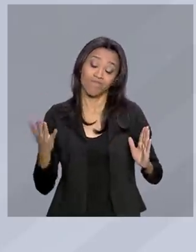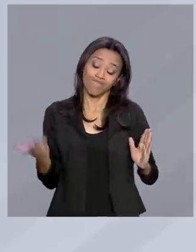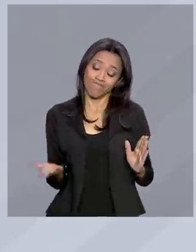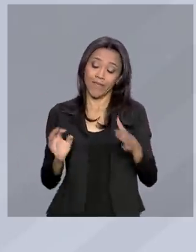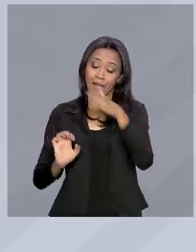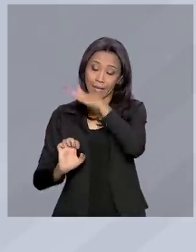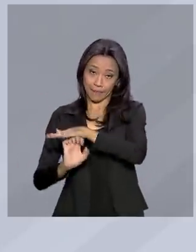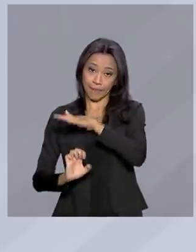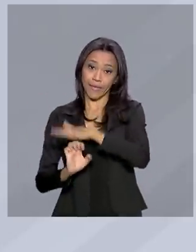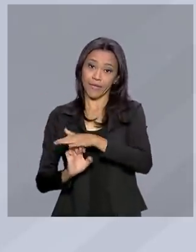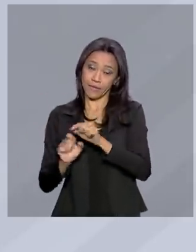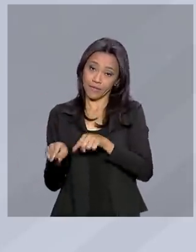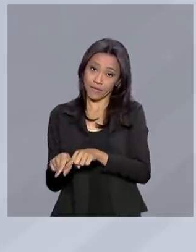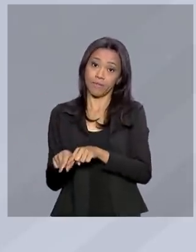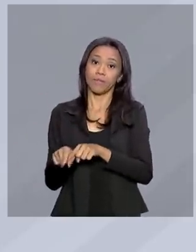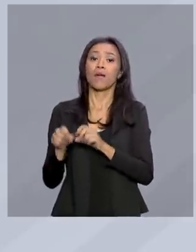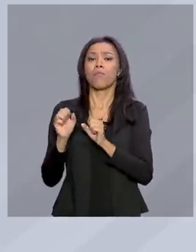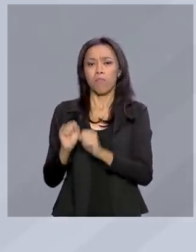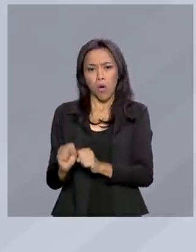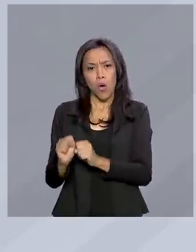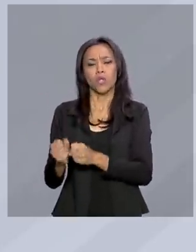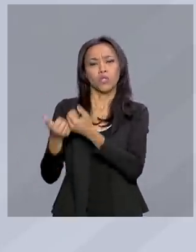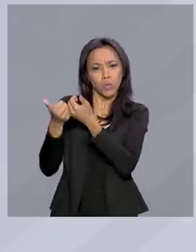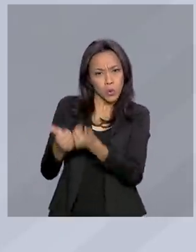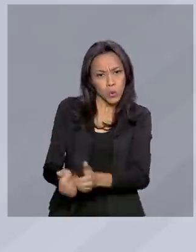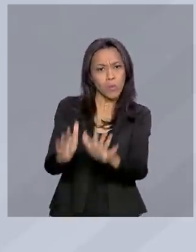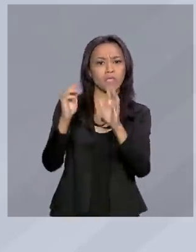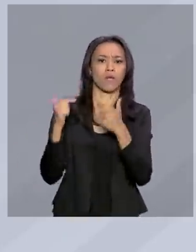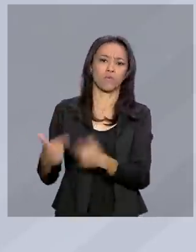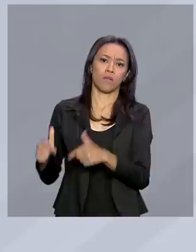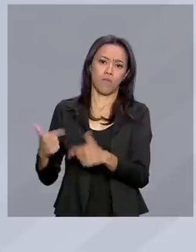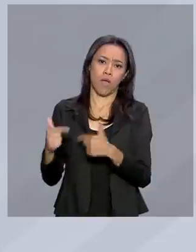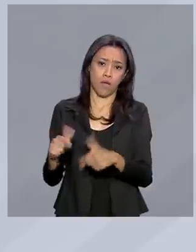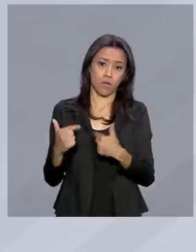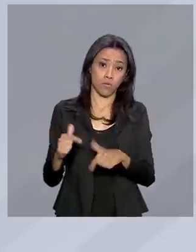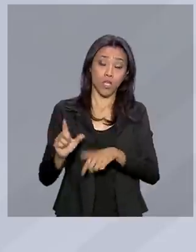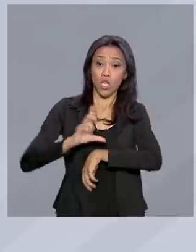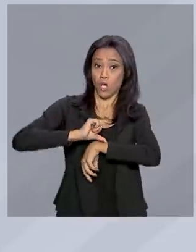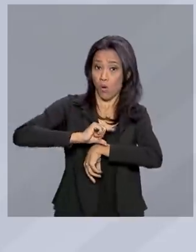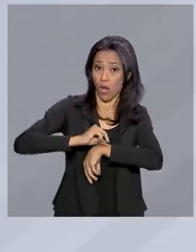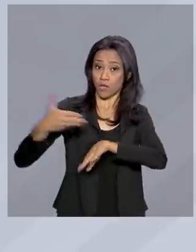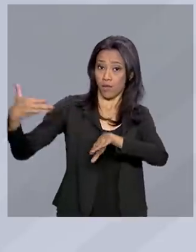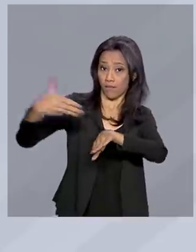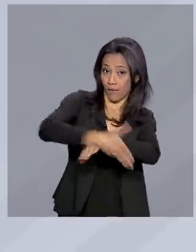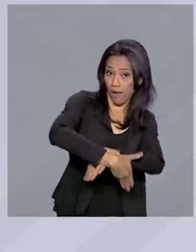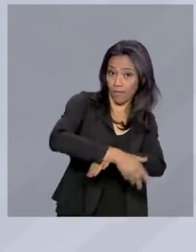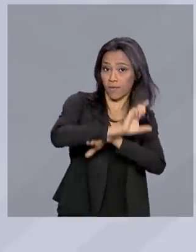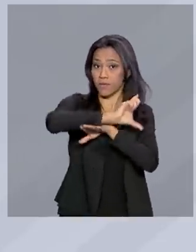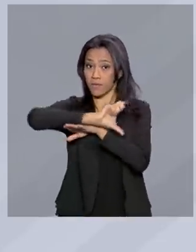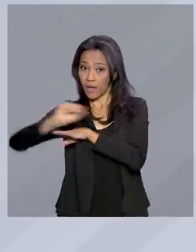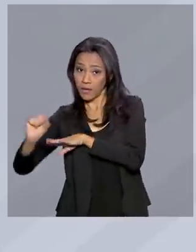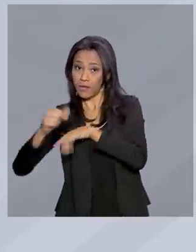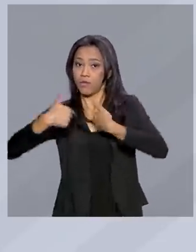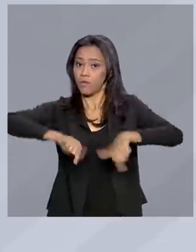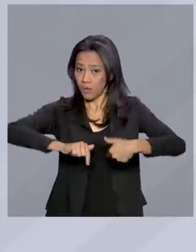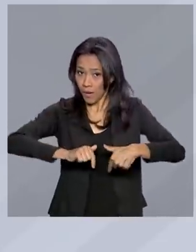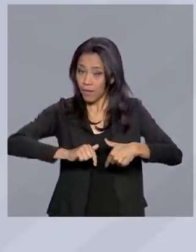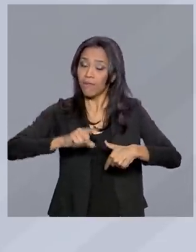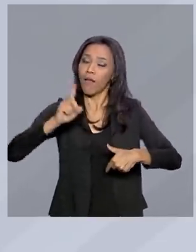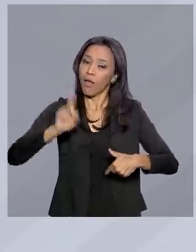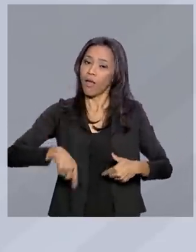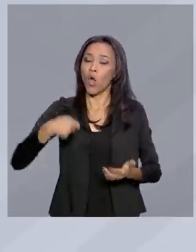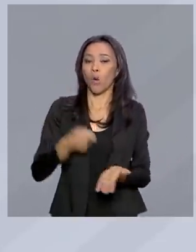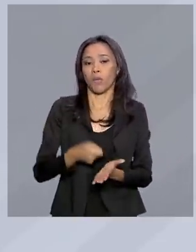está automaticamente autorizada a começar os trabalhos. E o registro dos horários de entrada e saída do trabalho será